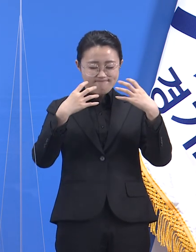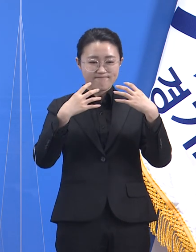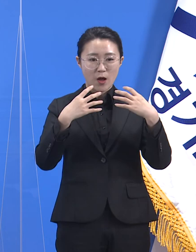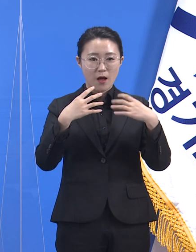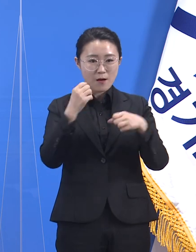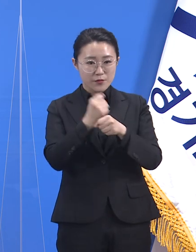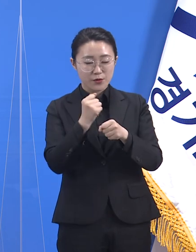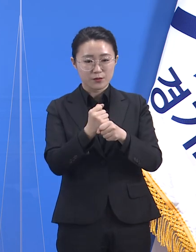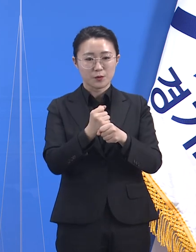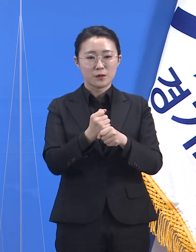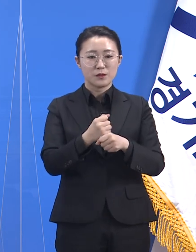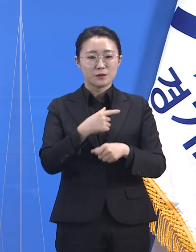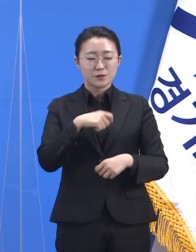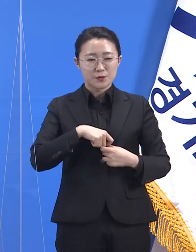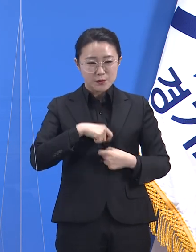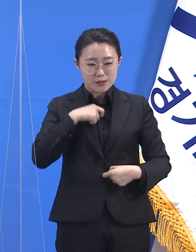감사합니다. 감사합니다.